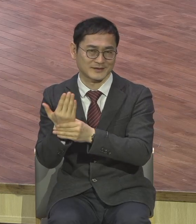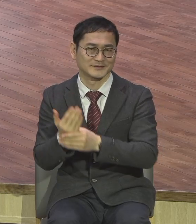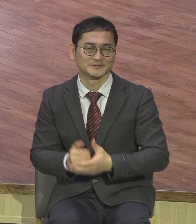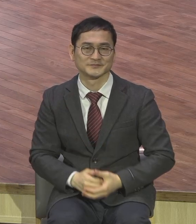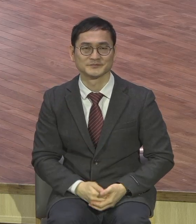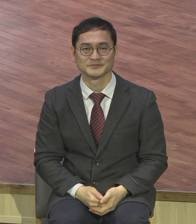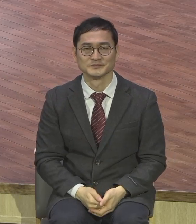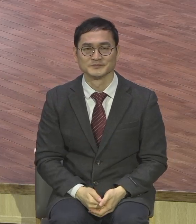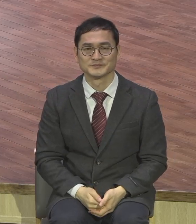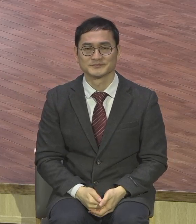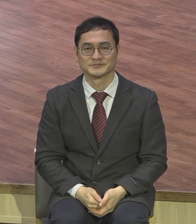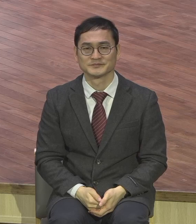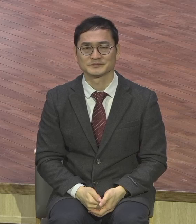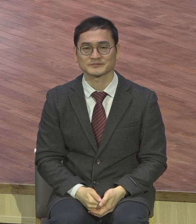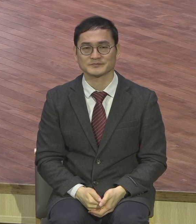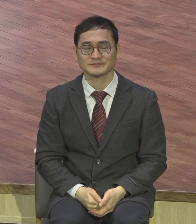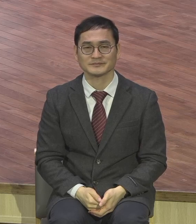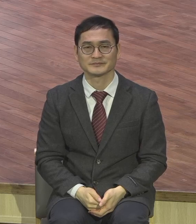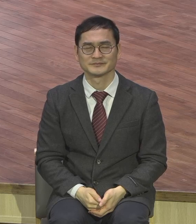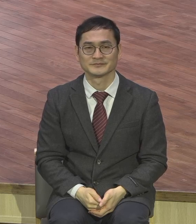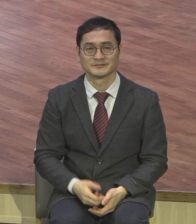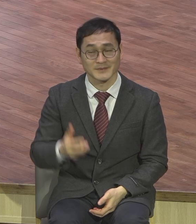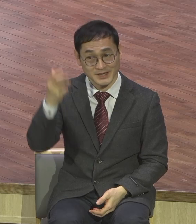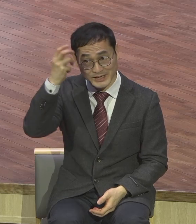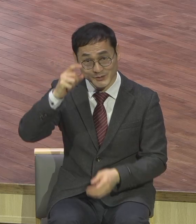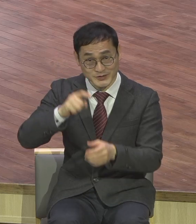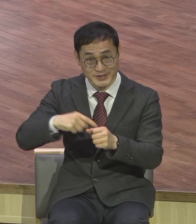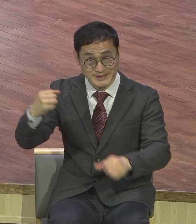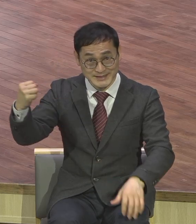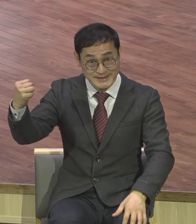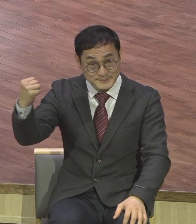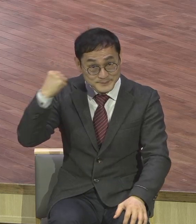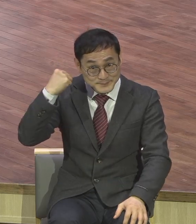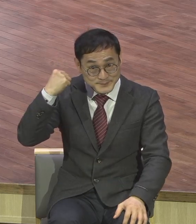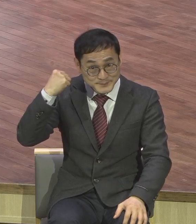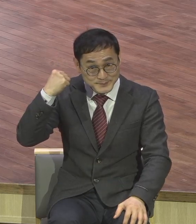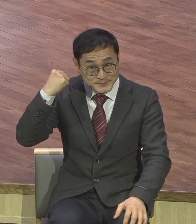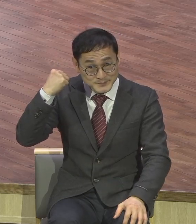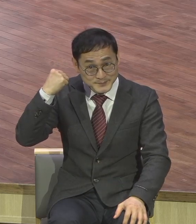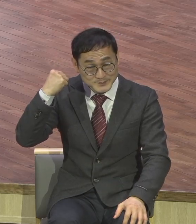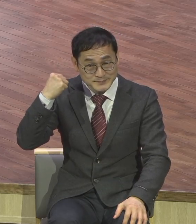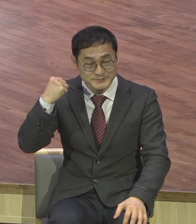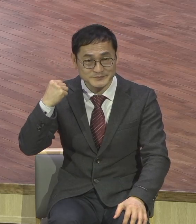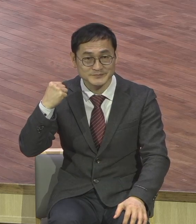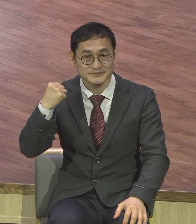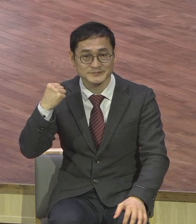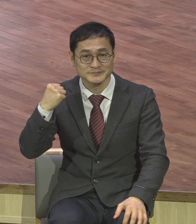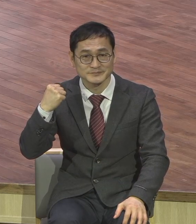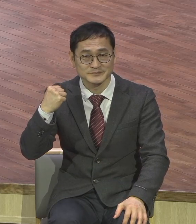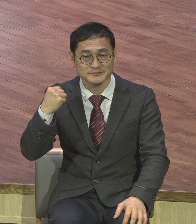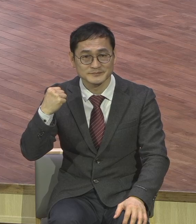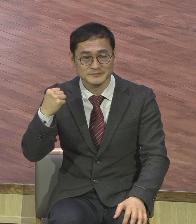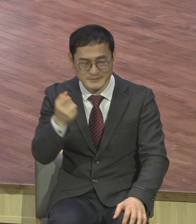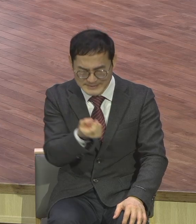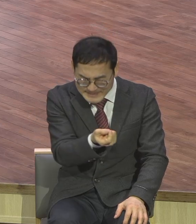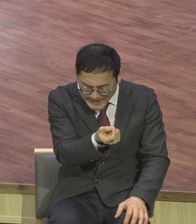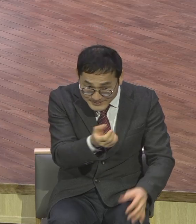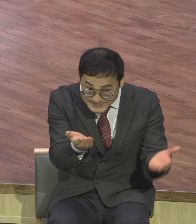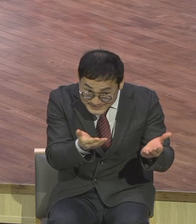영적인 힘이 있으면요 아주 사소한 것에도 감사가 나오게 되어있어요